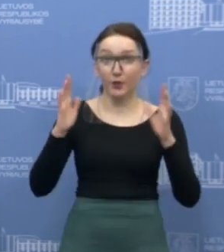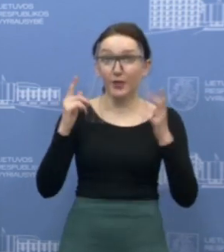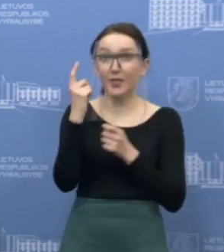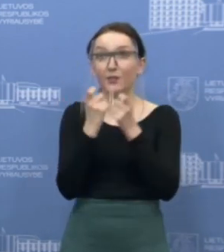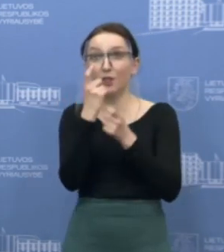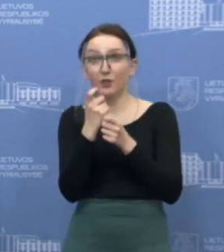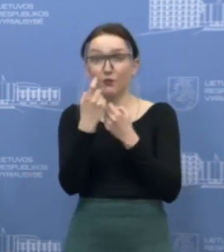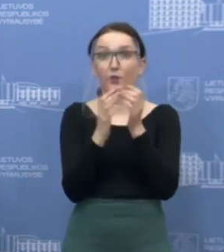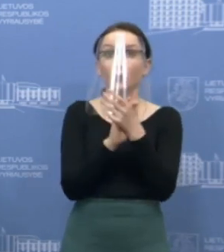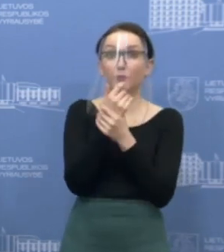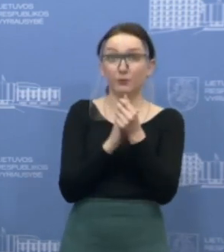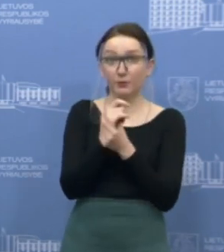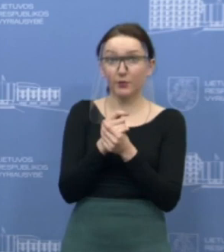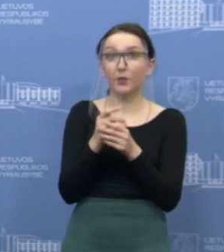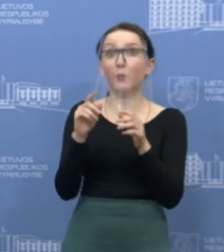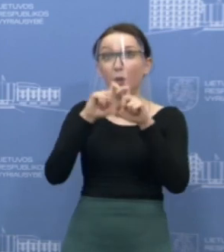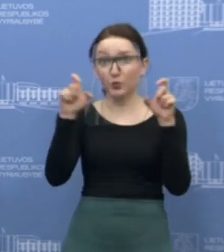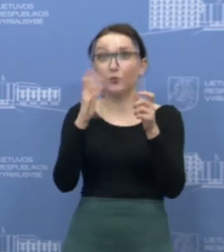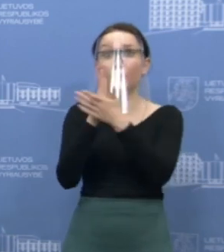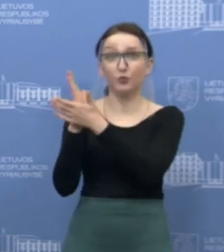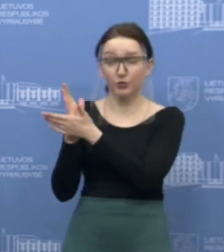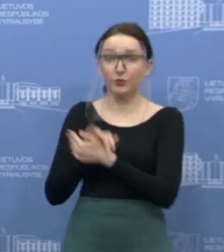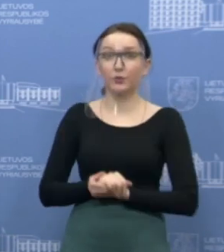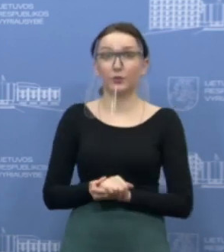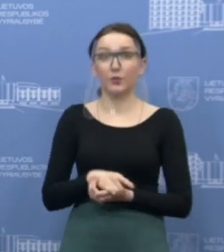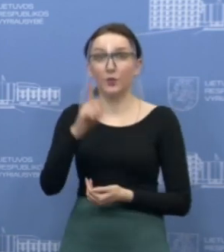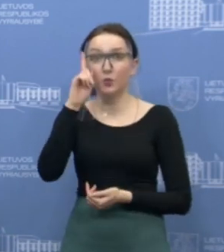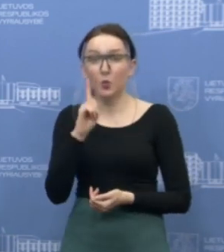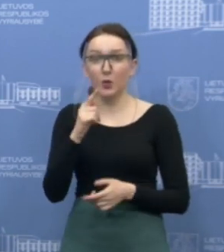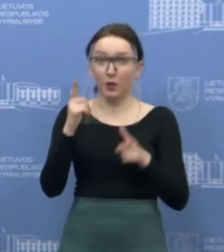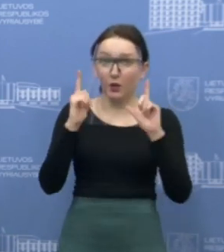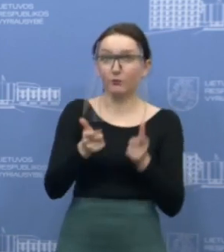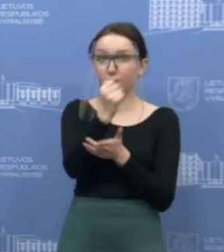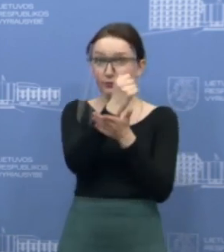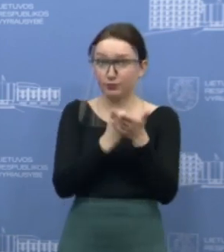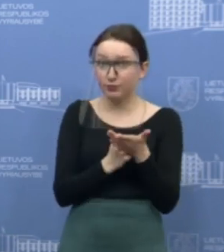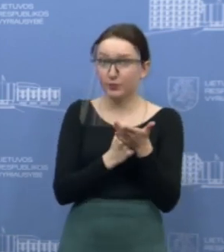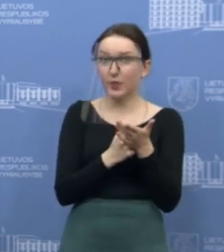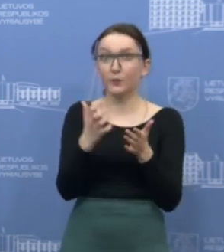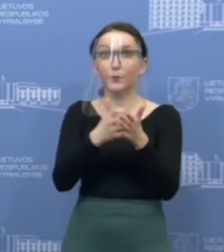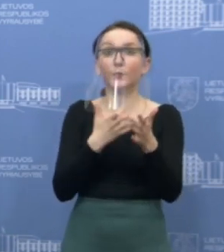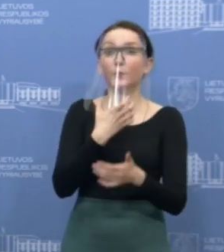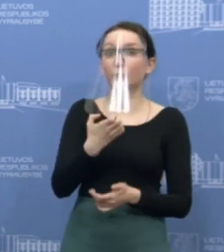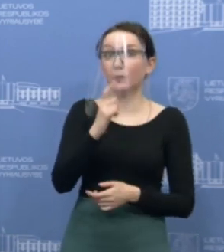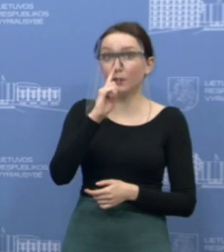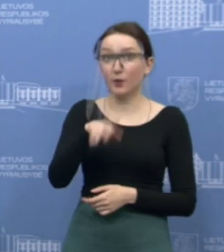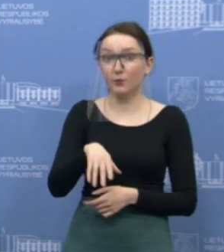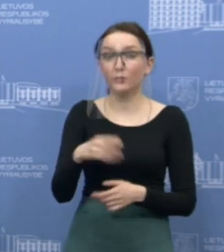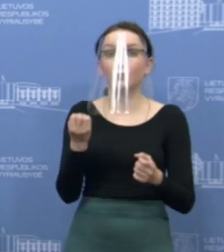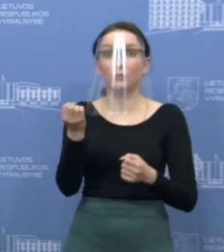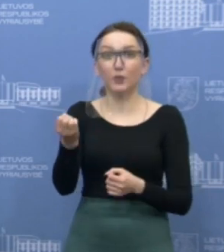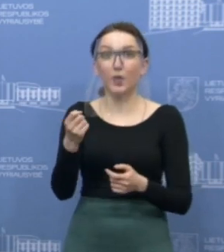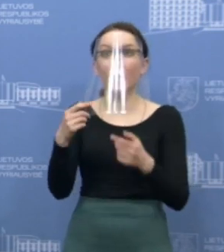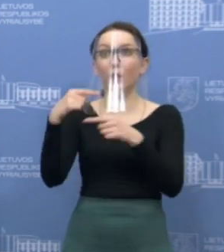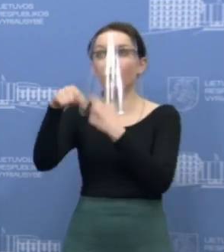dezinfekcinio skystio, kaip jau minėjau, yra parduotuvėse, bet norėdami užsitikrinti, kad jo nepristiktų, dar